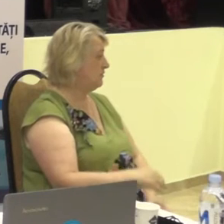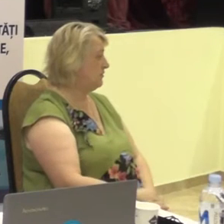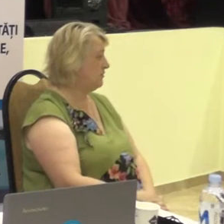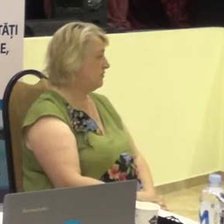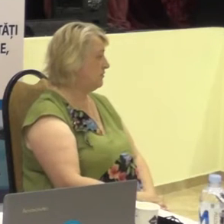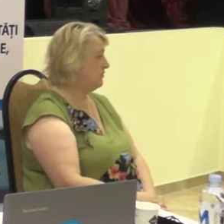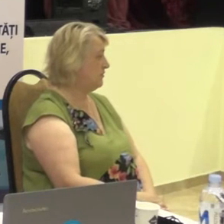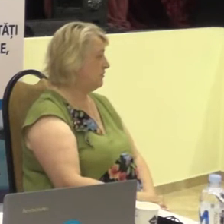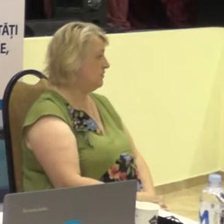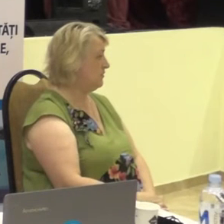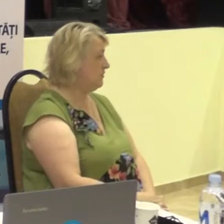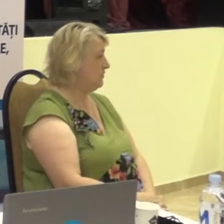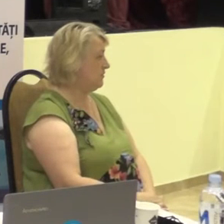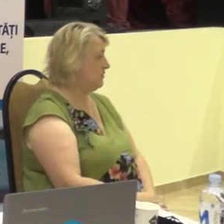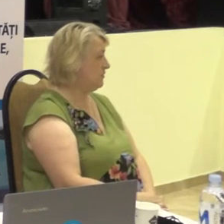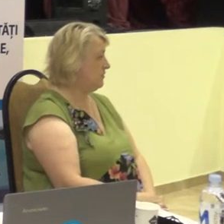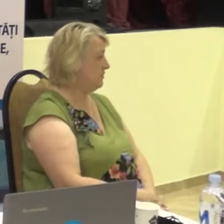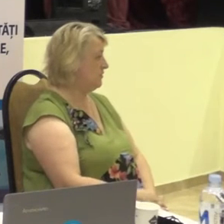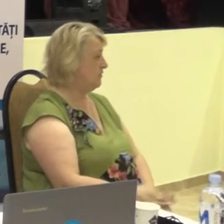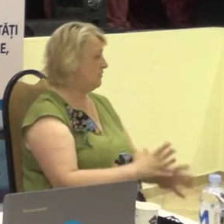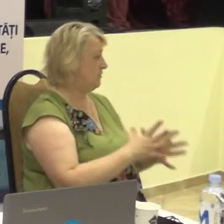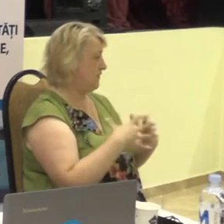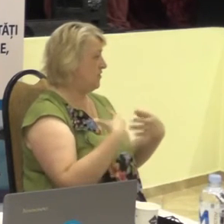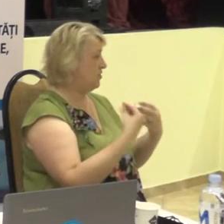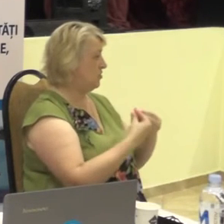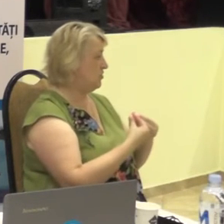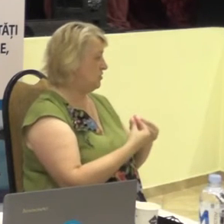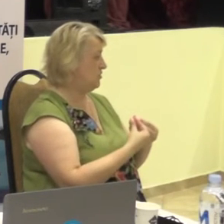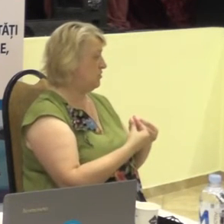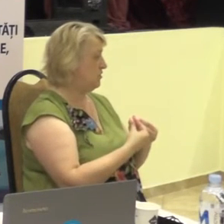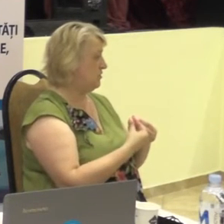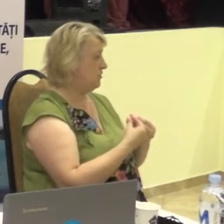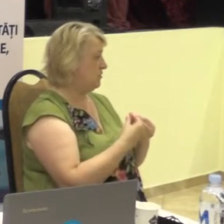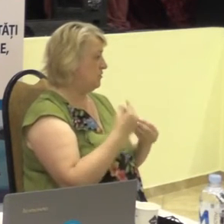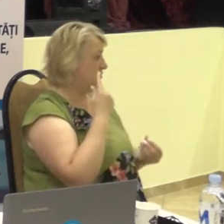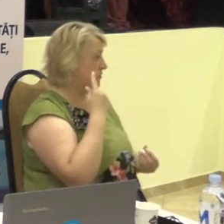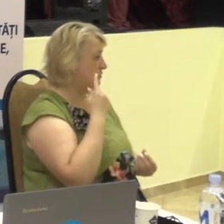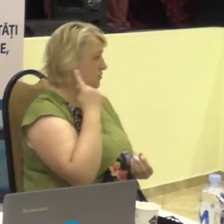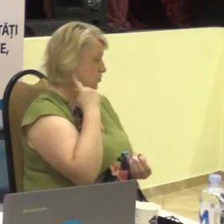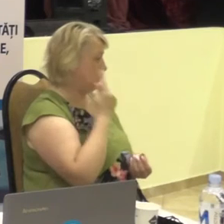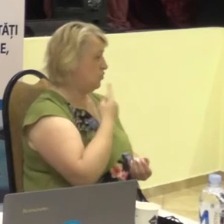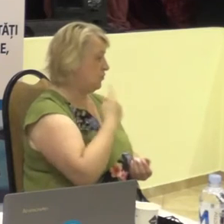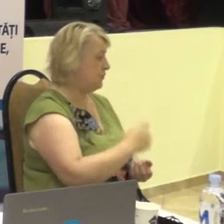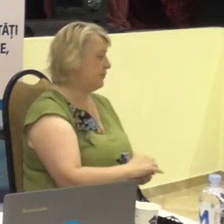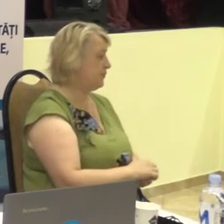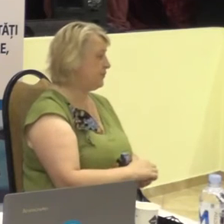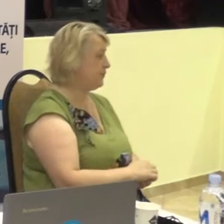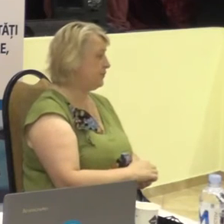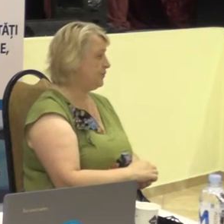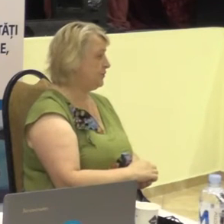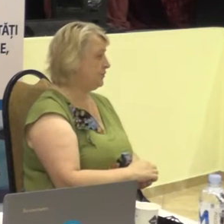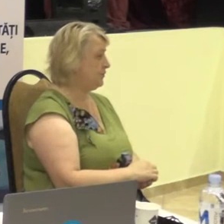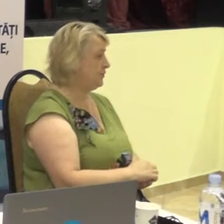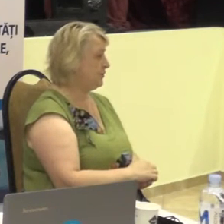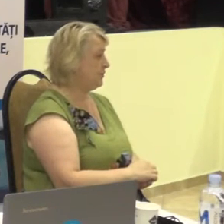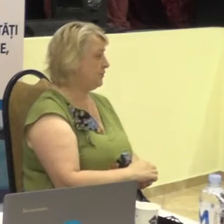asociației persoane cu zăvântăți de aruz,